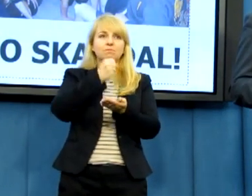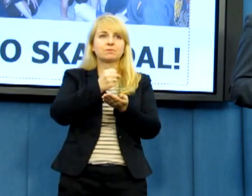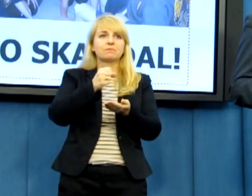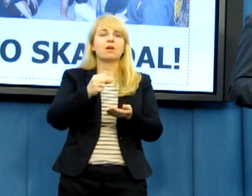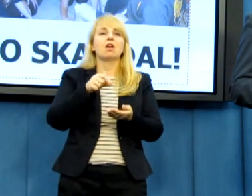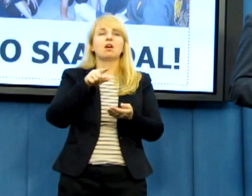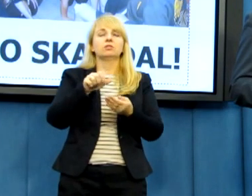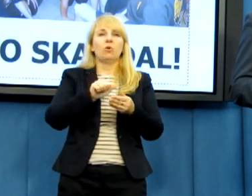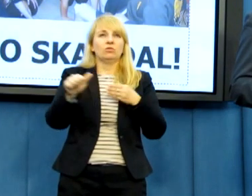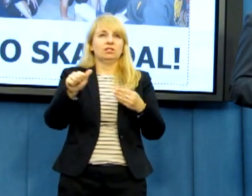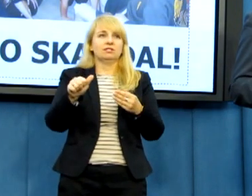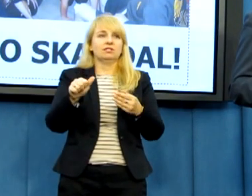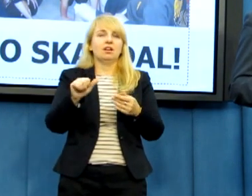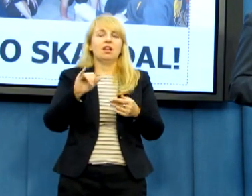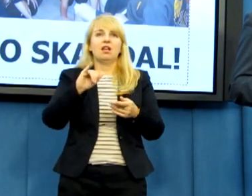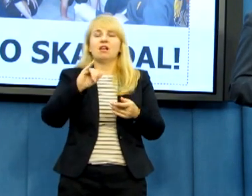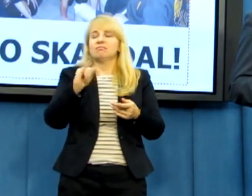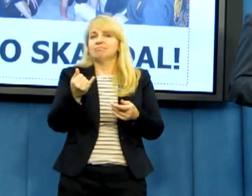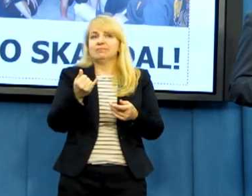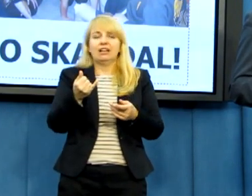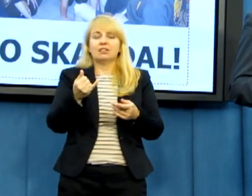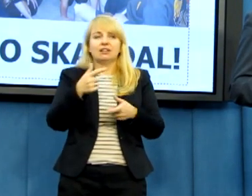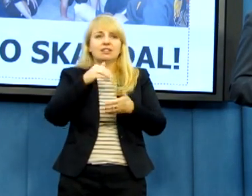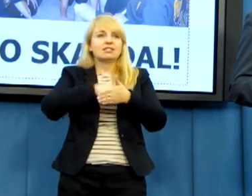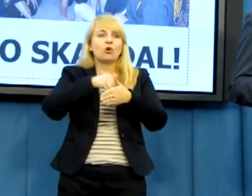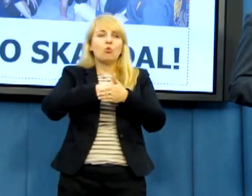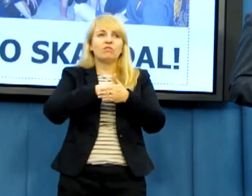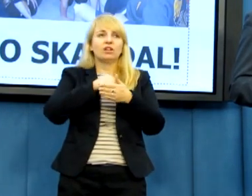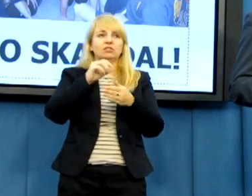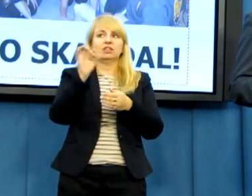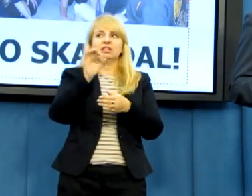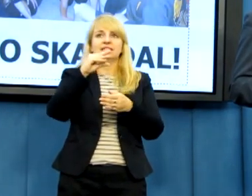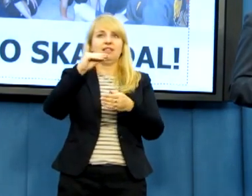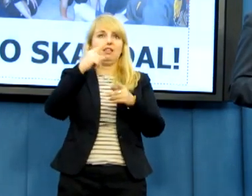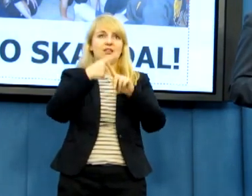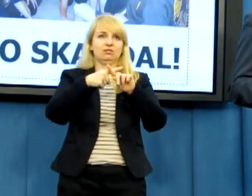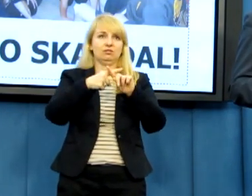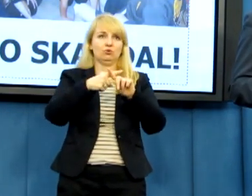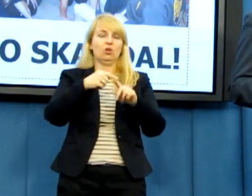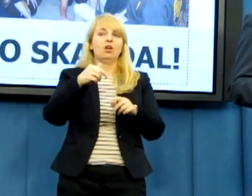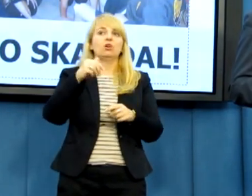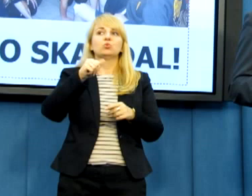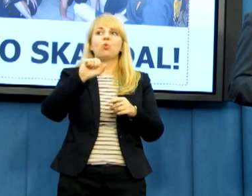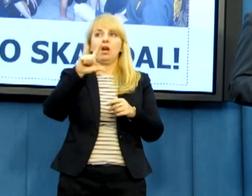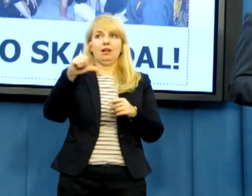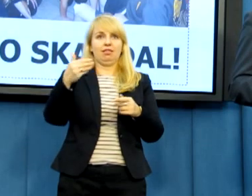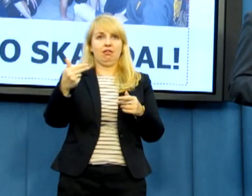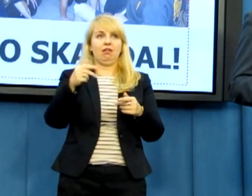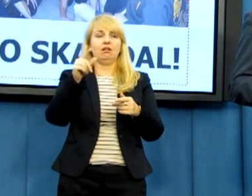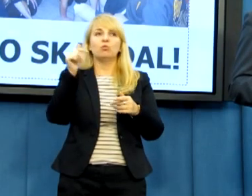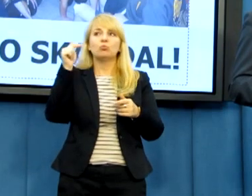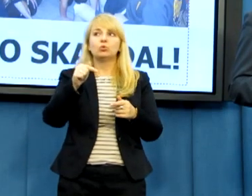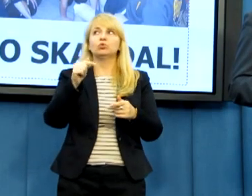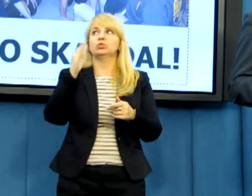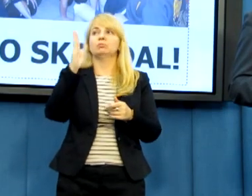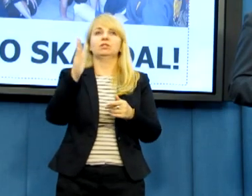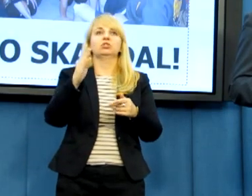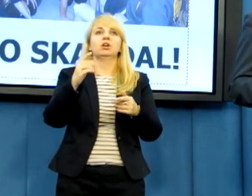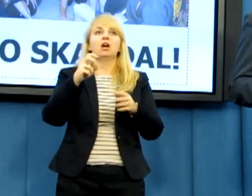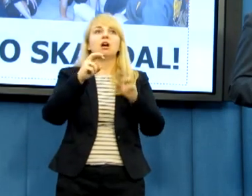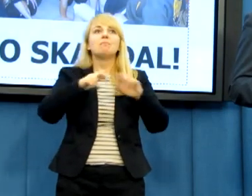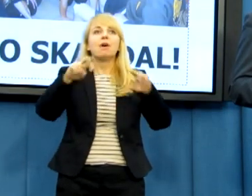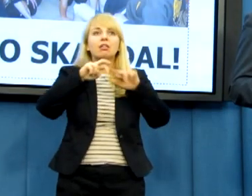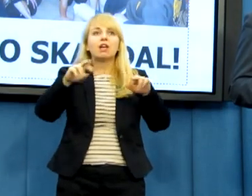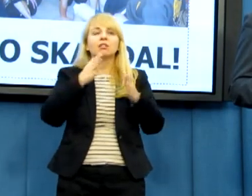inna czynność seksualna i powinna być zbadana przez prokuraturę. Bardzo